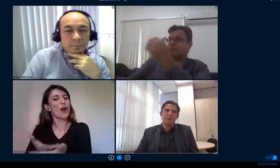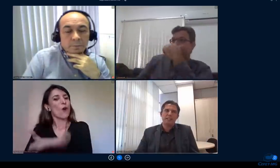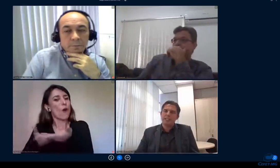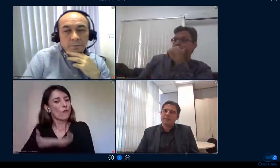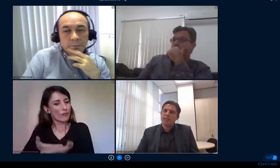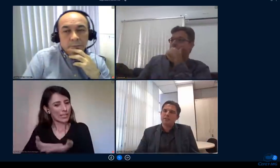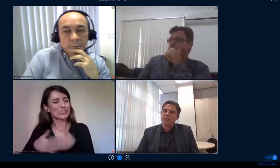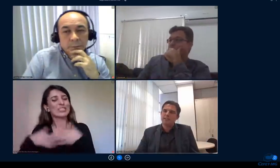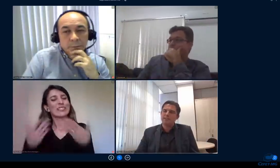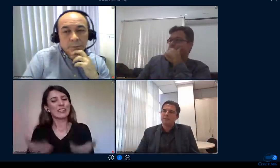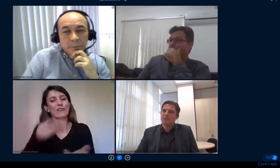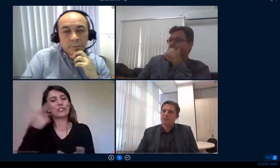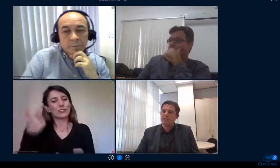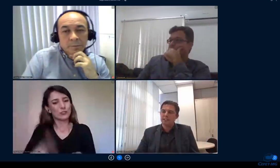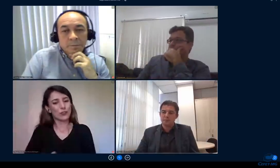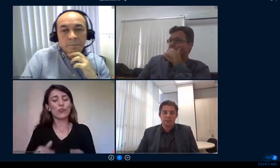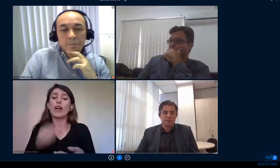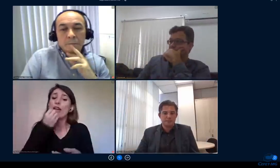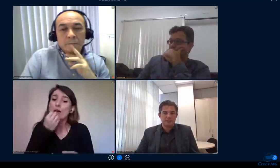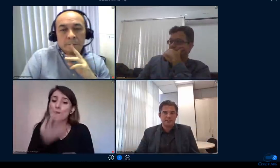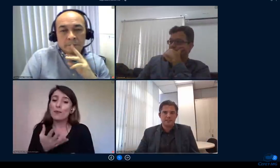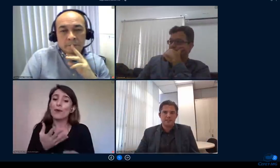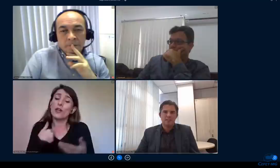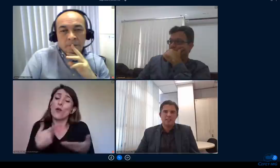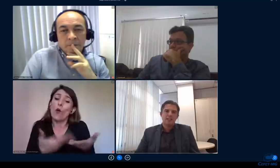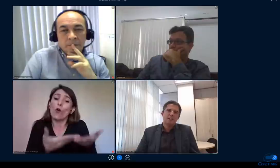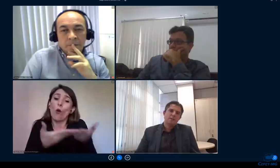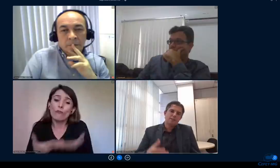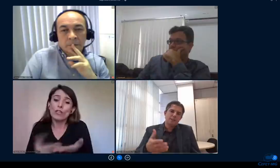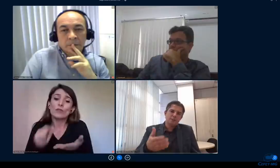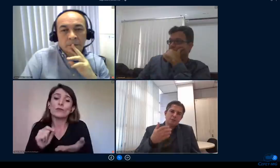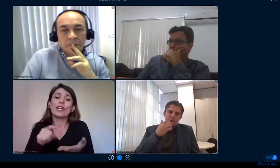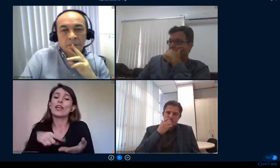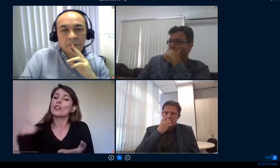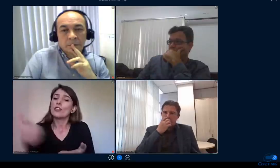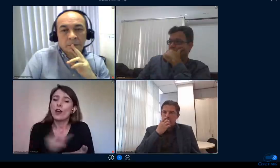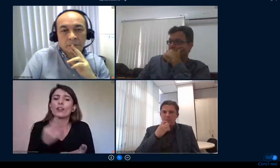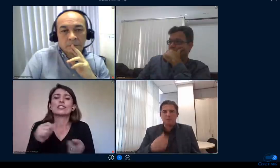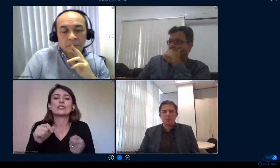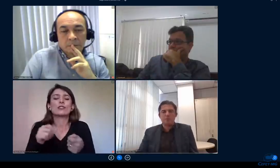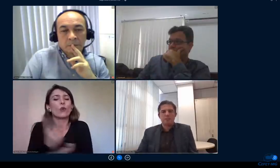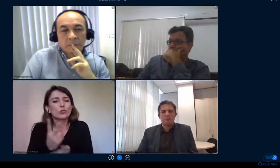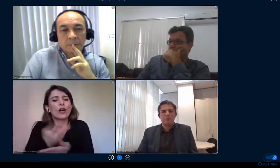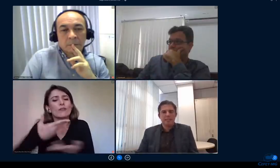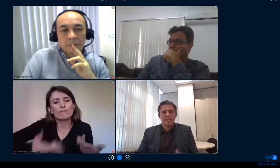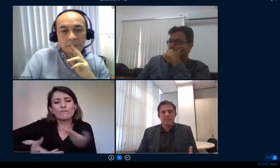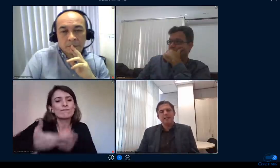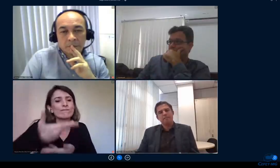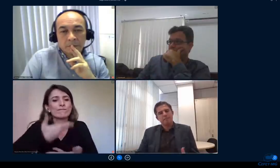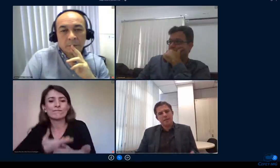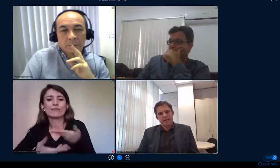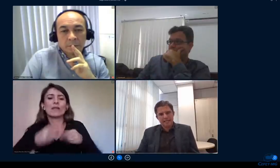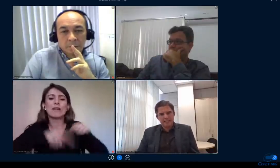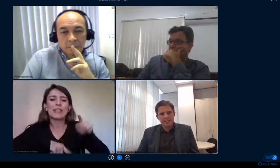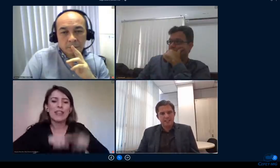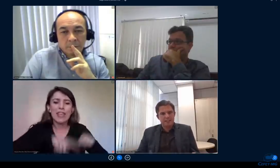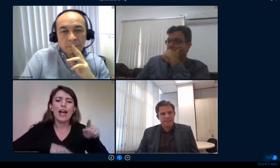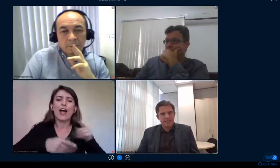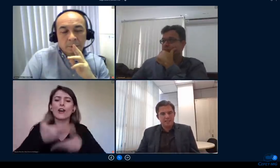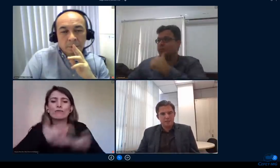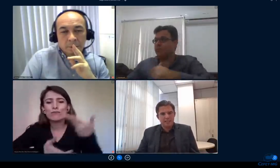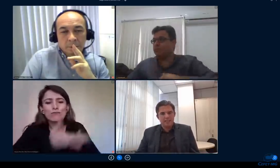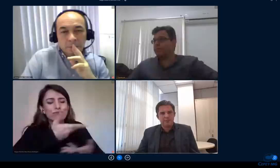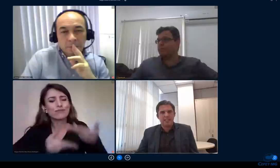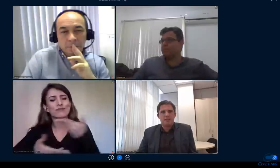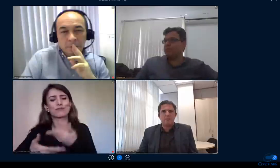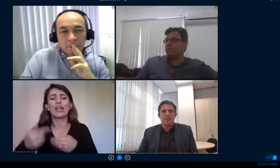compartilhamento dessas informações desses programas de capacitação estava falando com o professor Carlos essa é uma preocupação minha que a gente